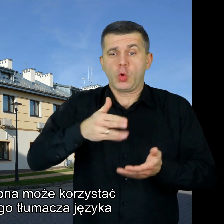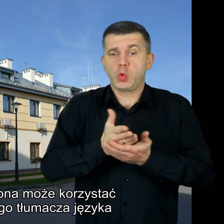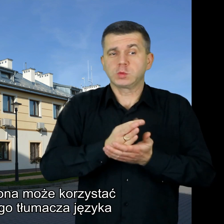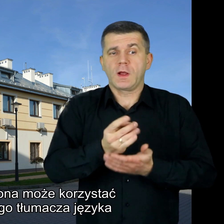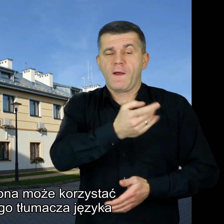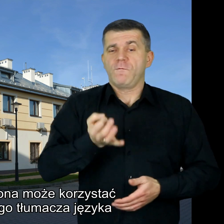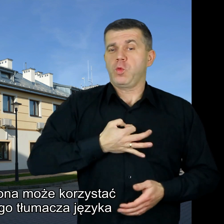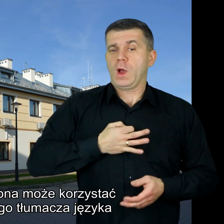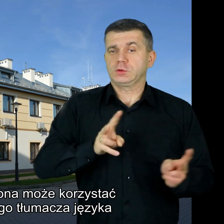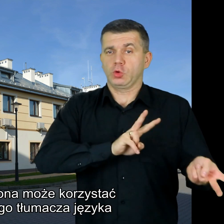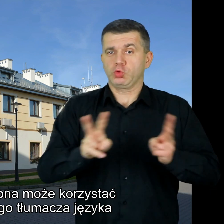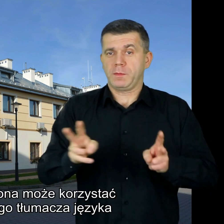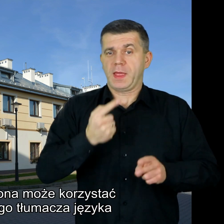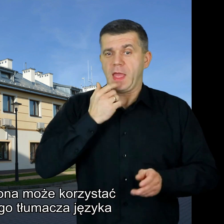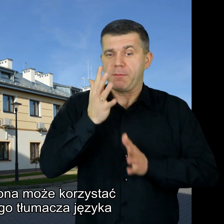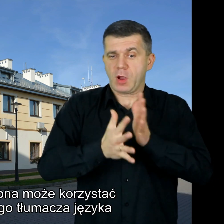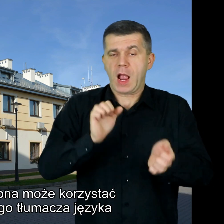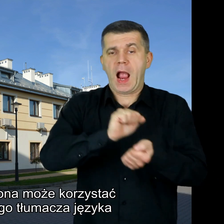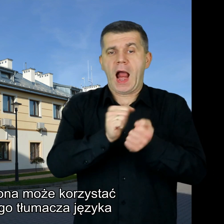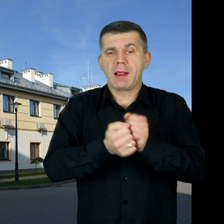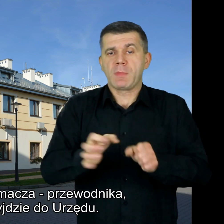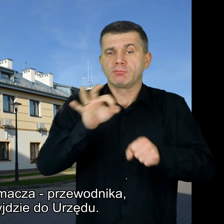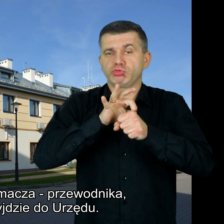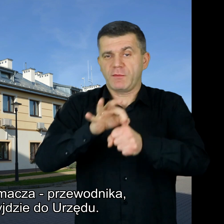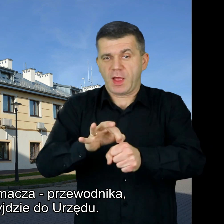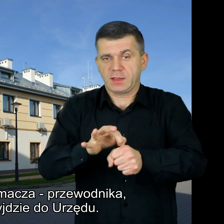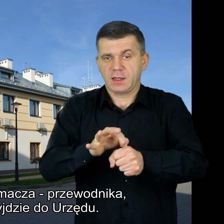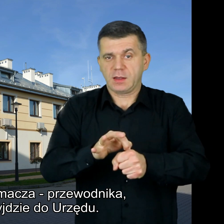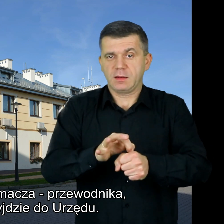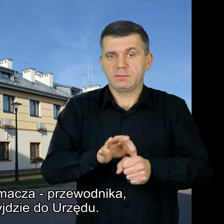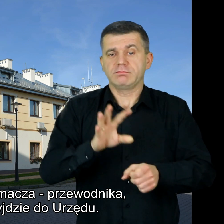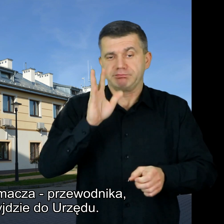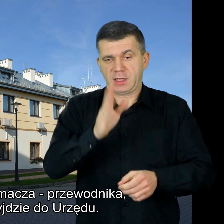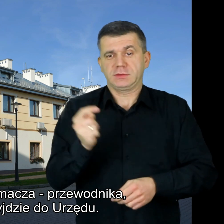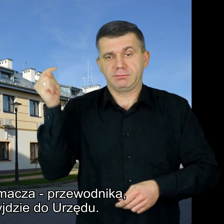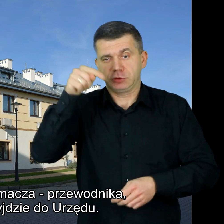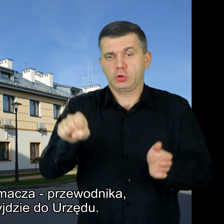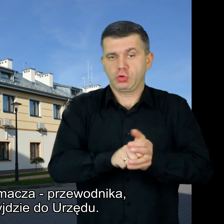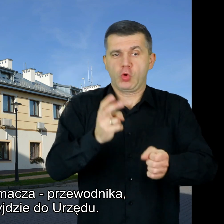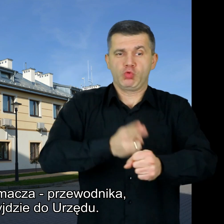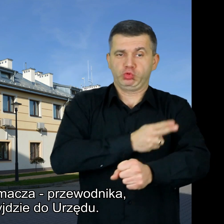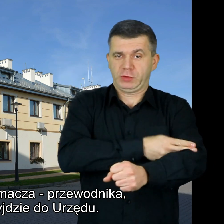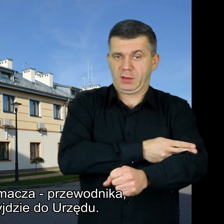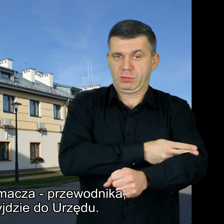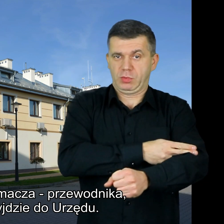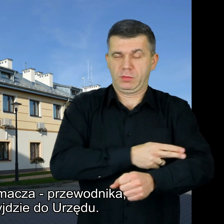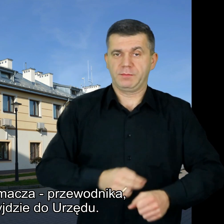korzystać z usług własnego tłumacza języka migowego lub tłumacza przewodnika, z którym przyjdzie do urzędu